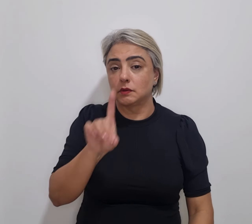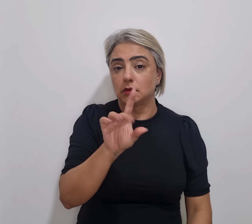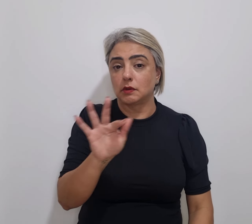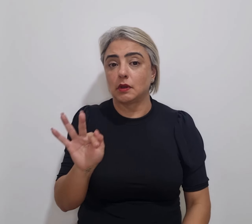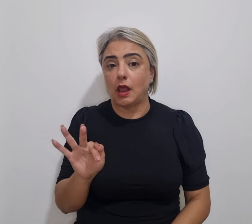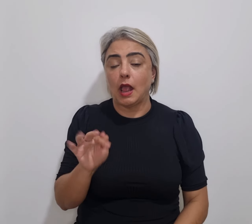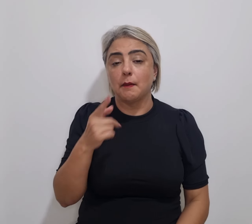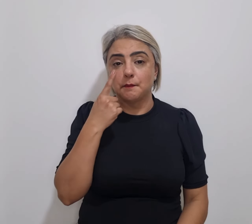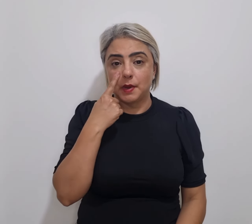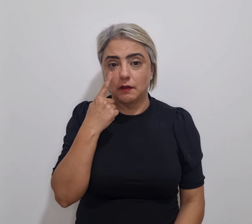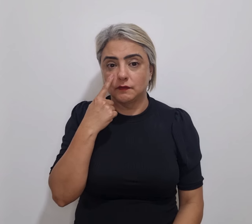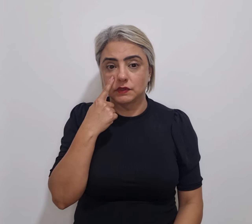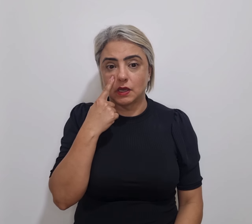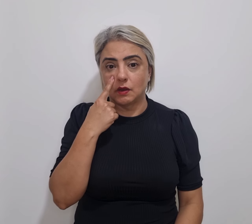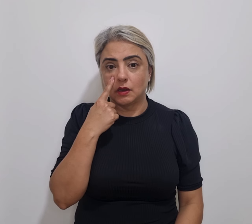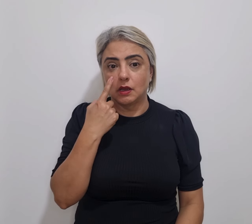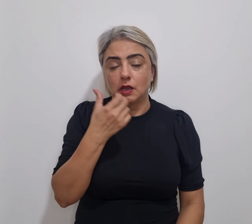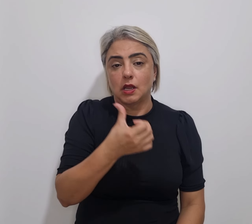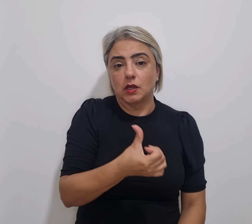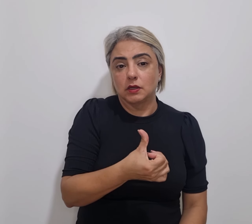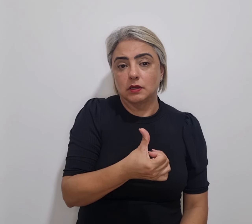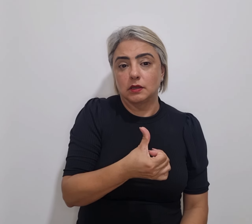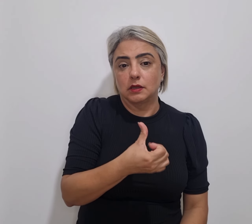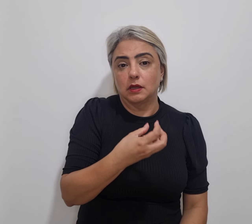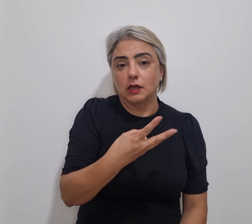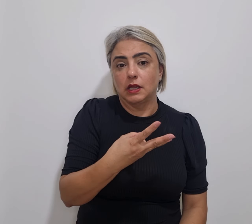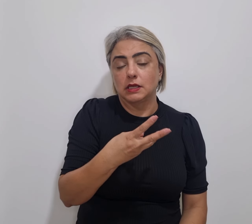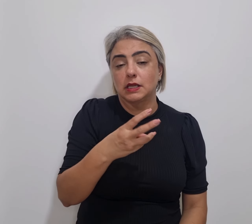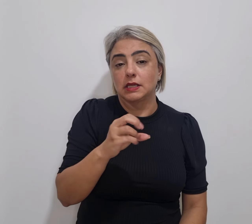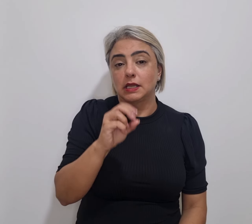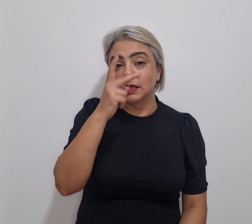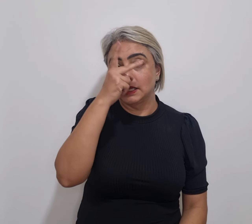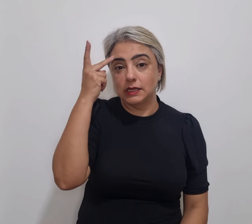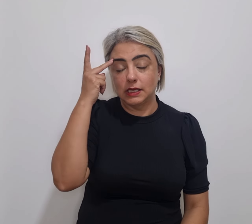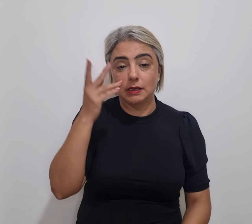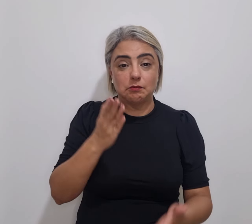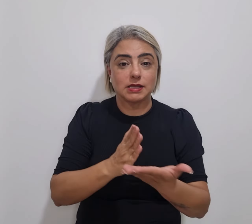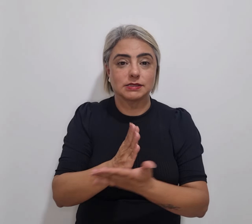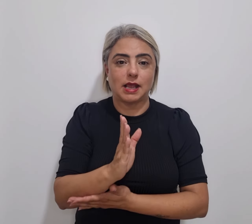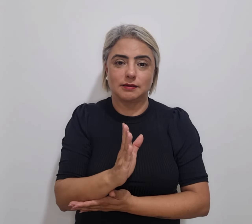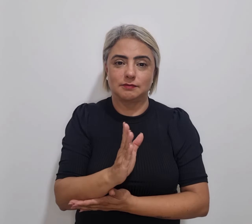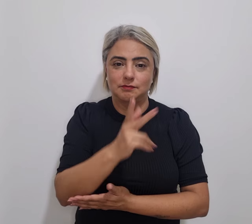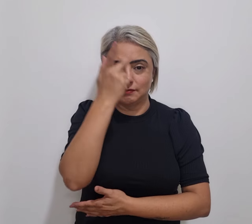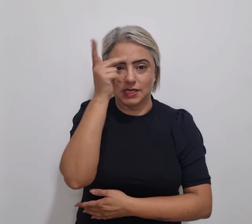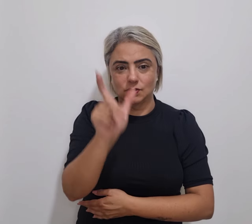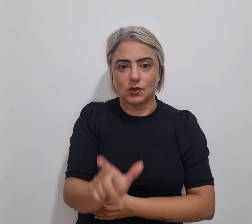previsão é de 630 concursados. Porém, só o banco de